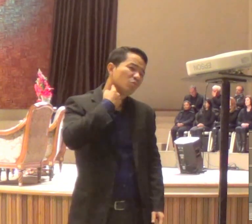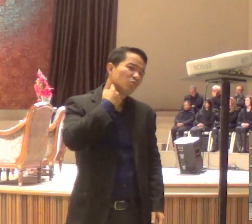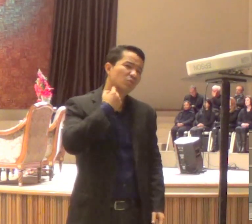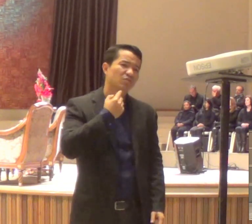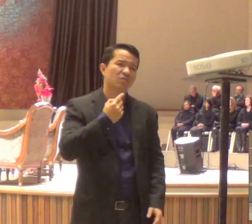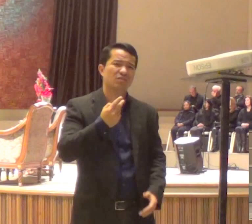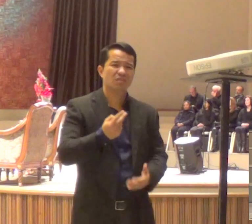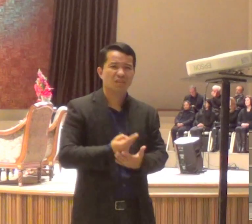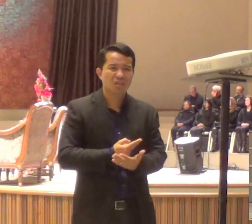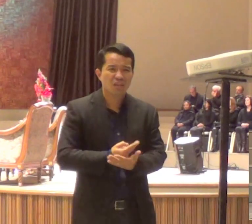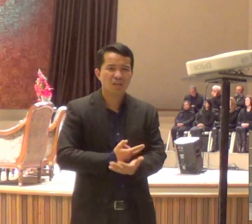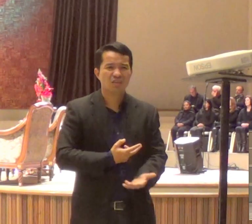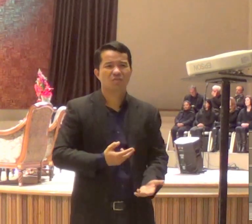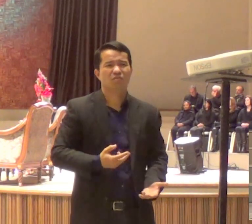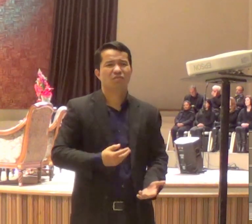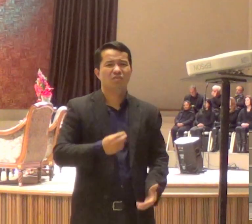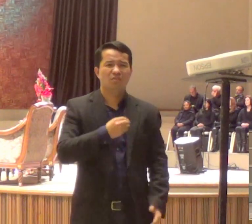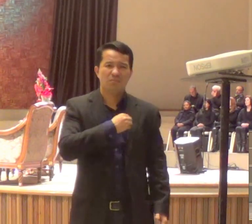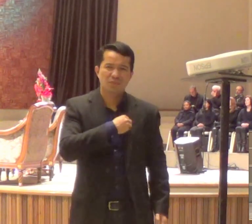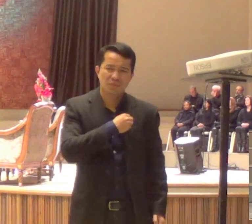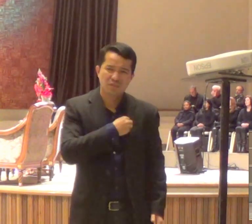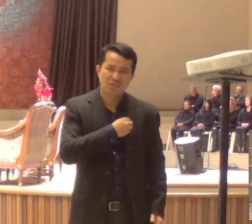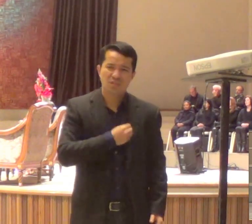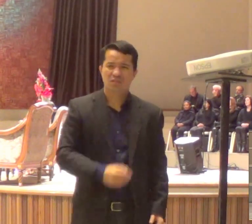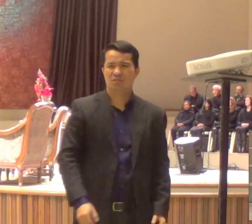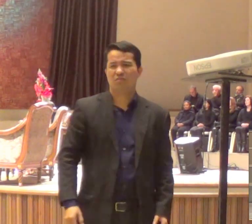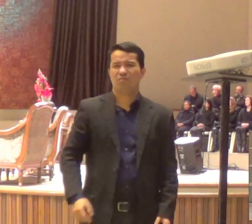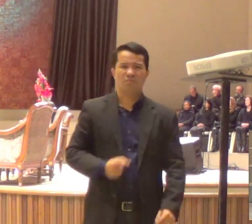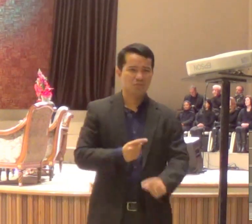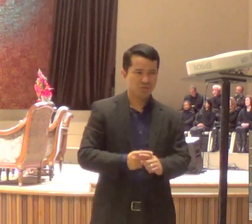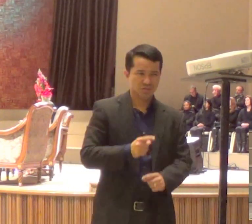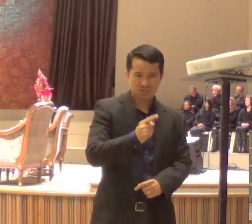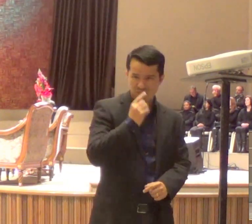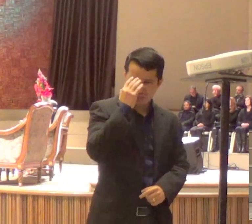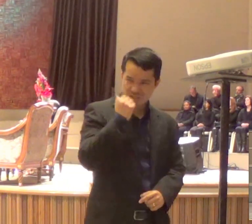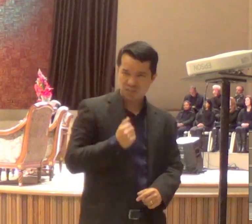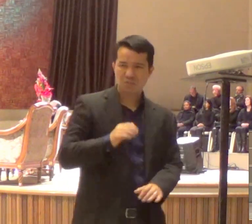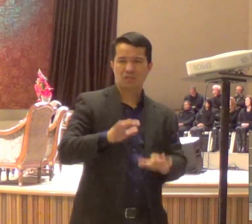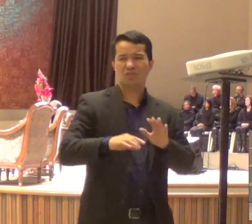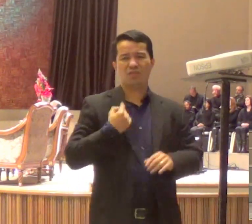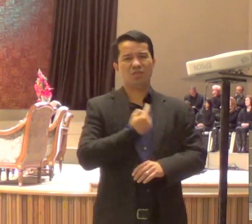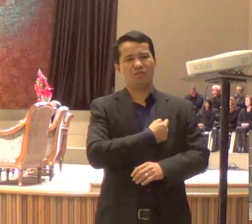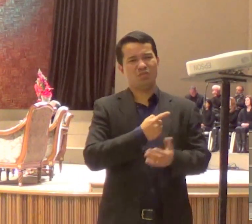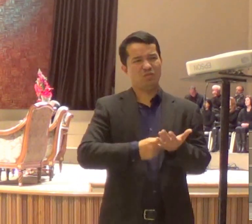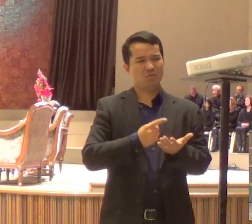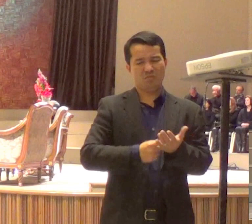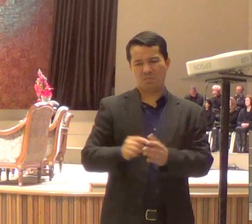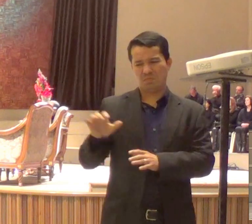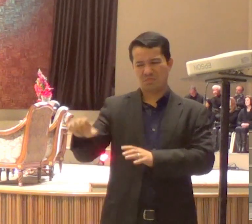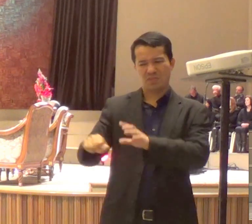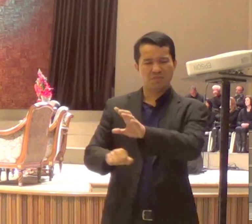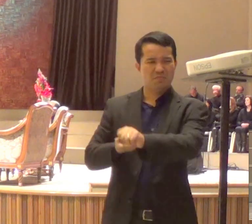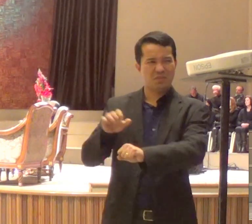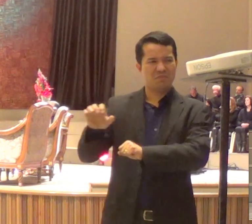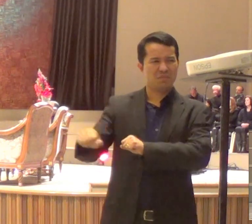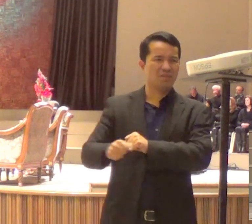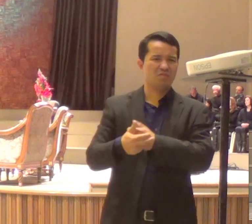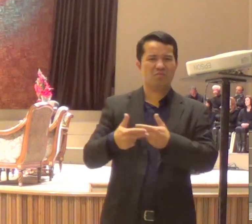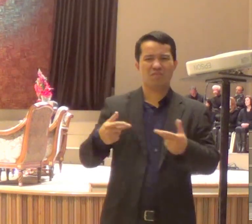sórdidos desse tempo, nós estamos metendo a mão na mesa do Senhor, e o Senhor revela para a gente, para